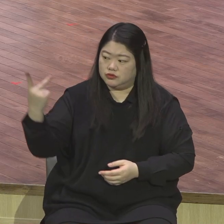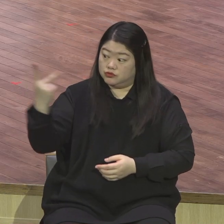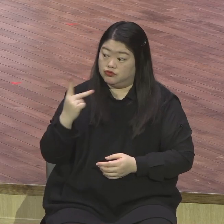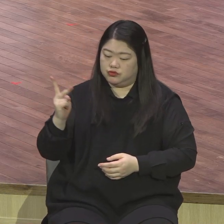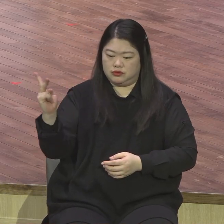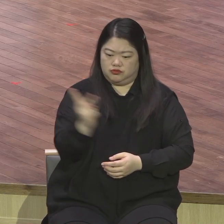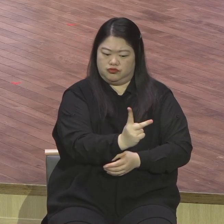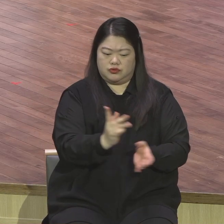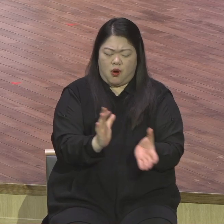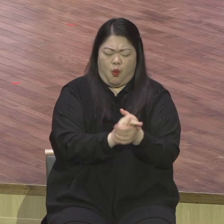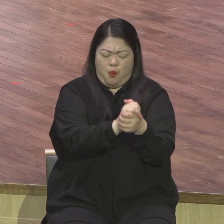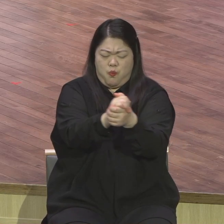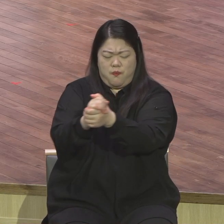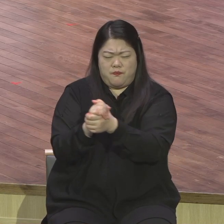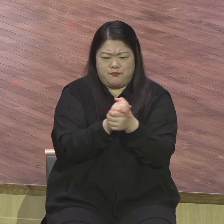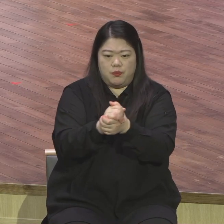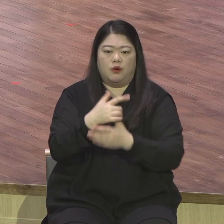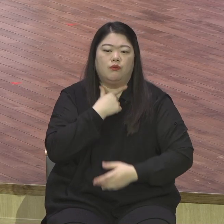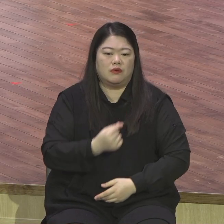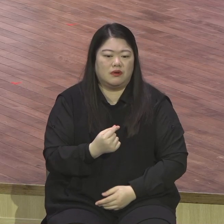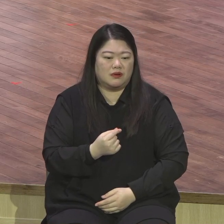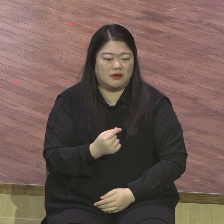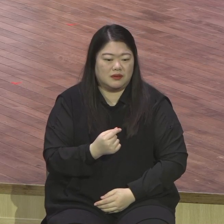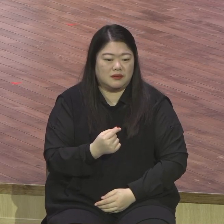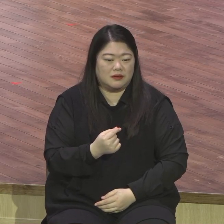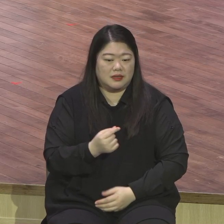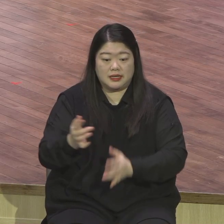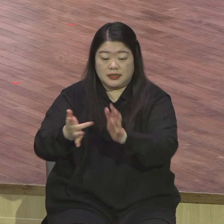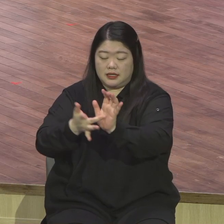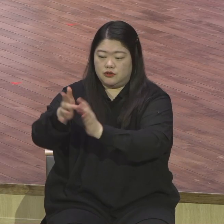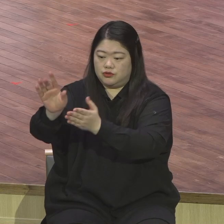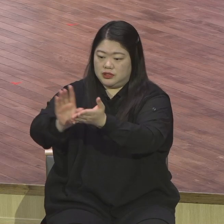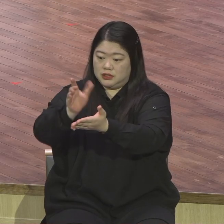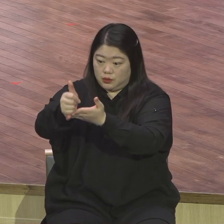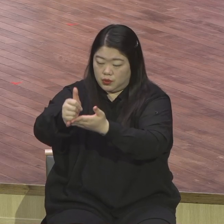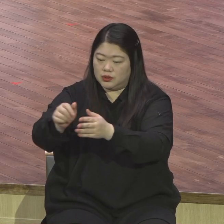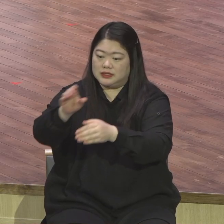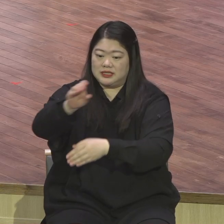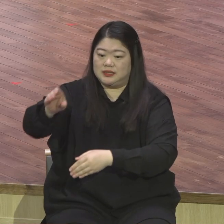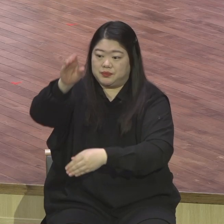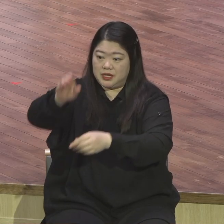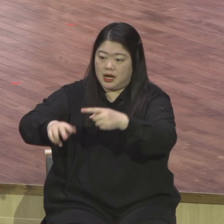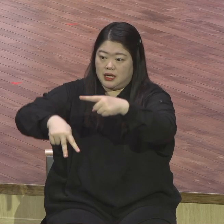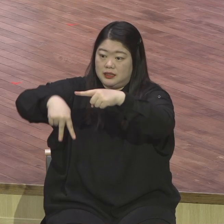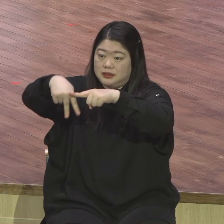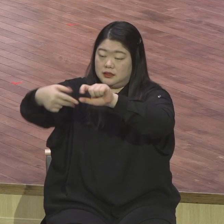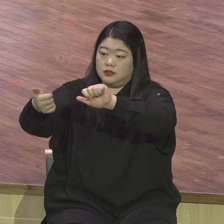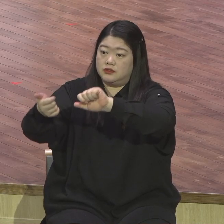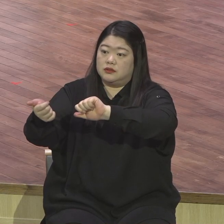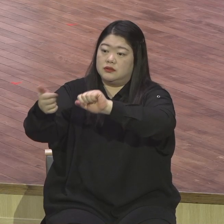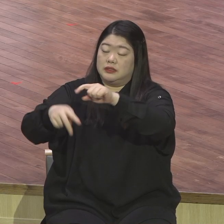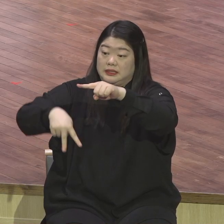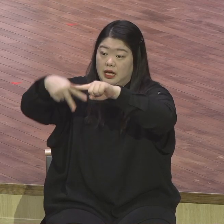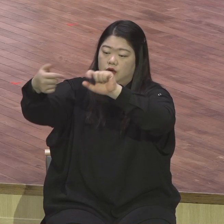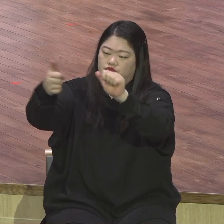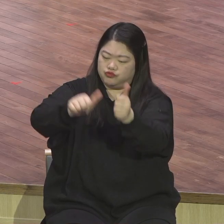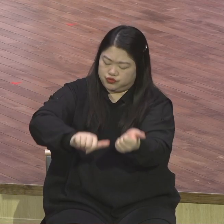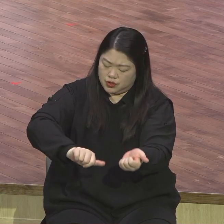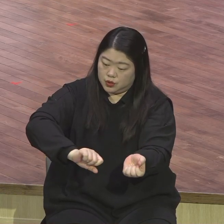예수 그리도의 십자가의 대속과 이 부활의 보금을 통해서 하나님이 떠난 자를 죽게로 다시금